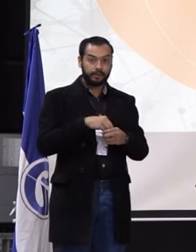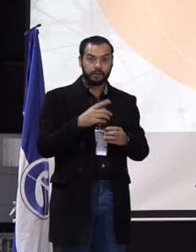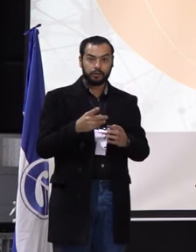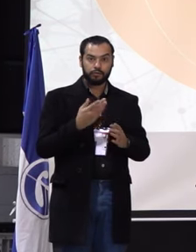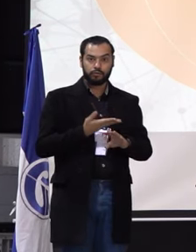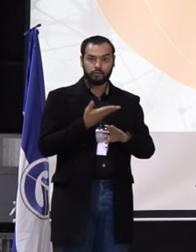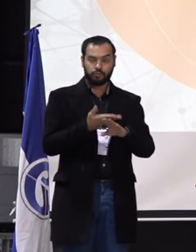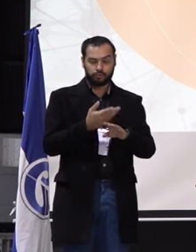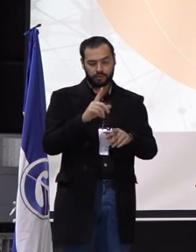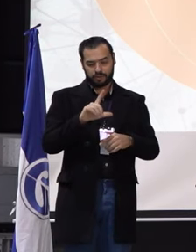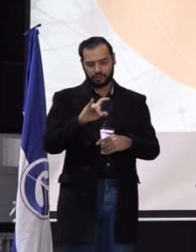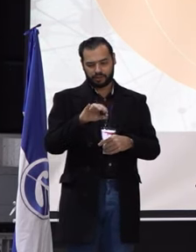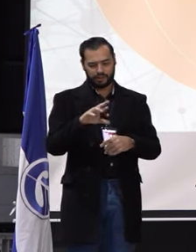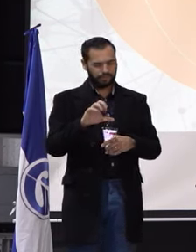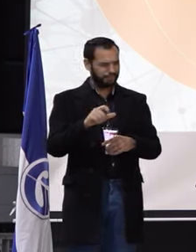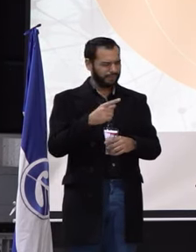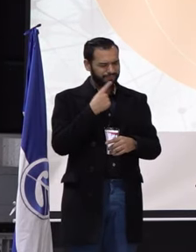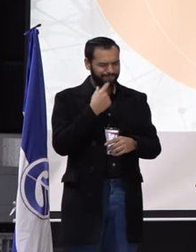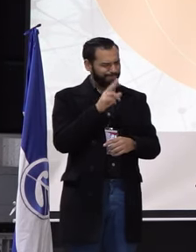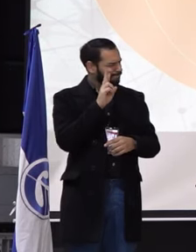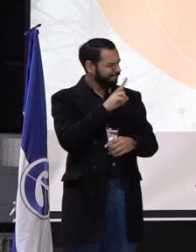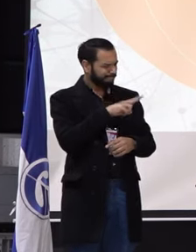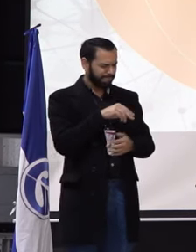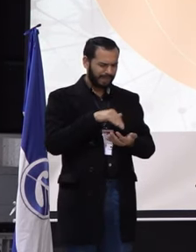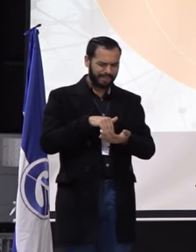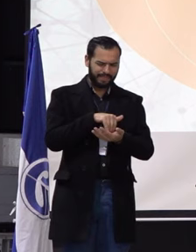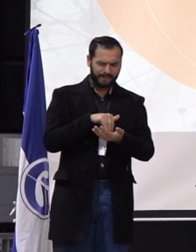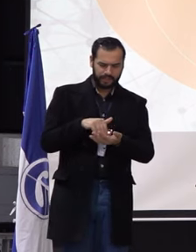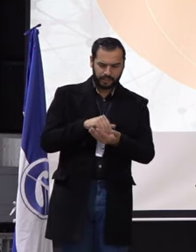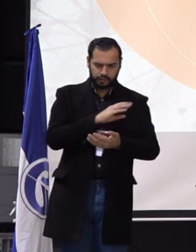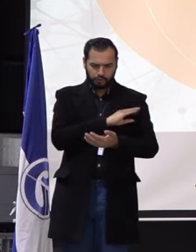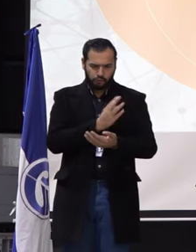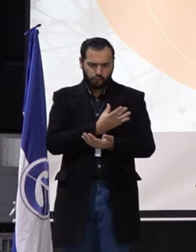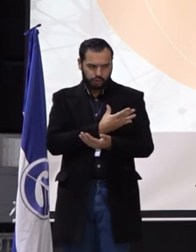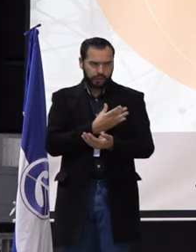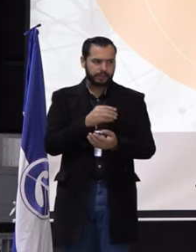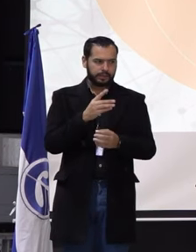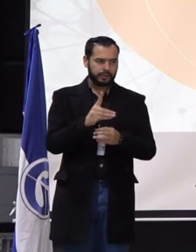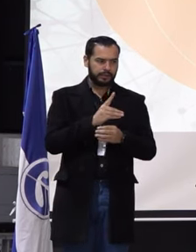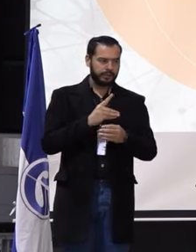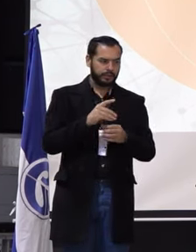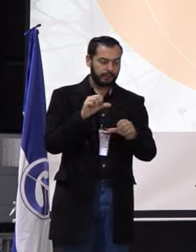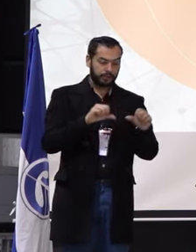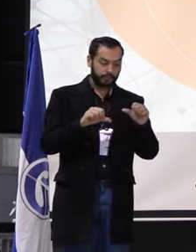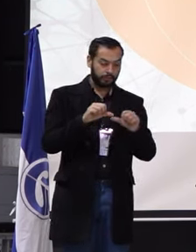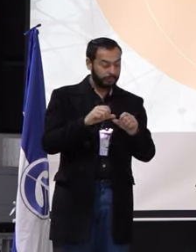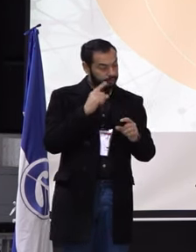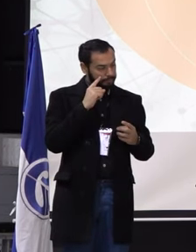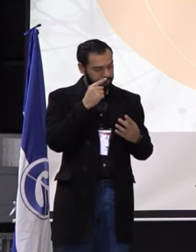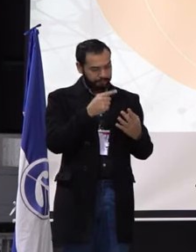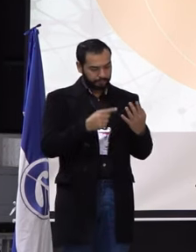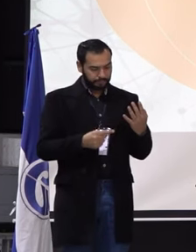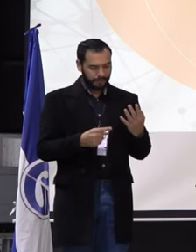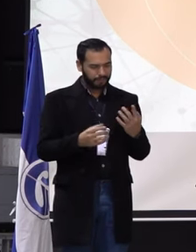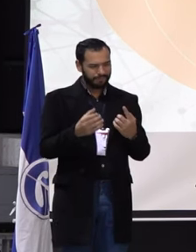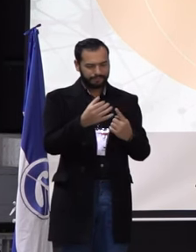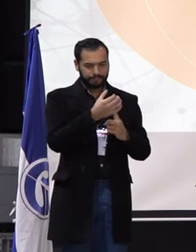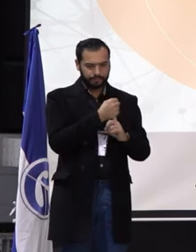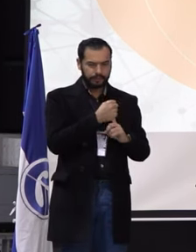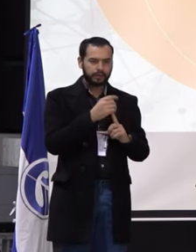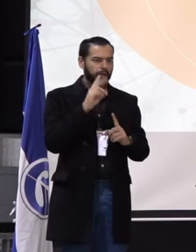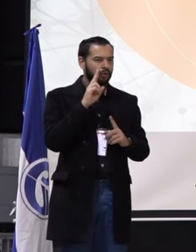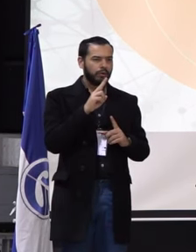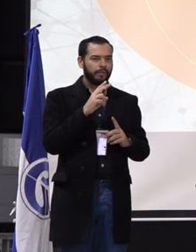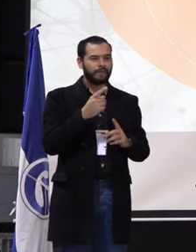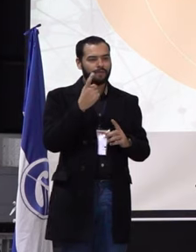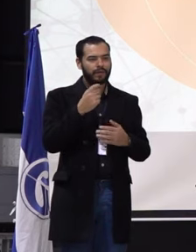hicimos con Laura, pues miramos qué debilidades y qué fortalezas tenemos en ese departamento. Y encontramos que hay una falta de